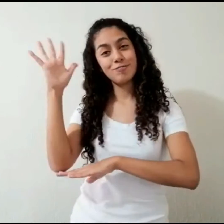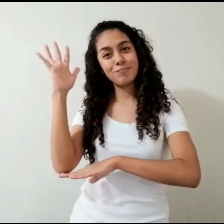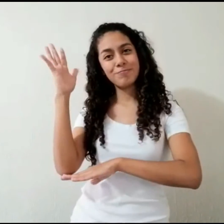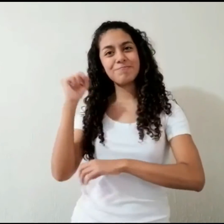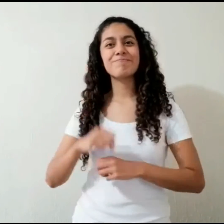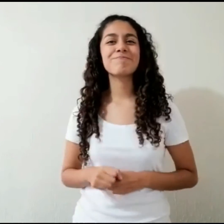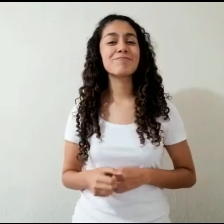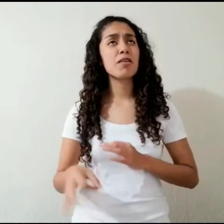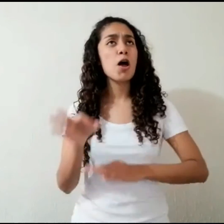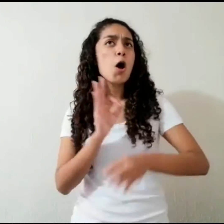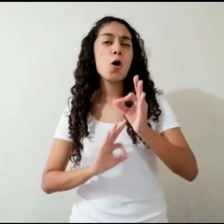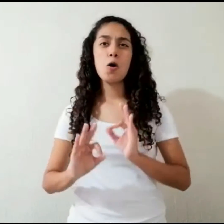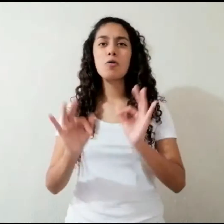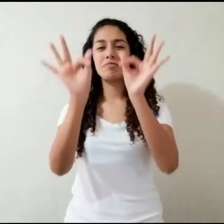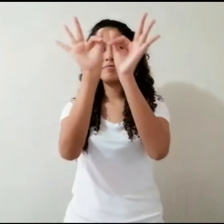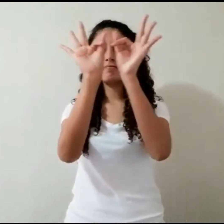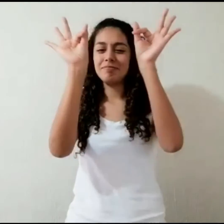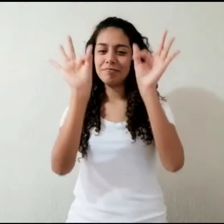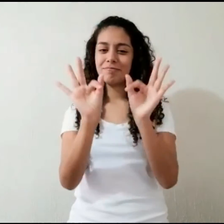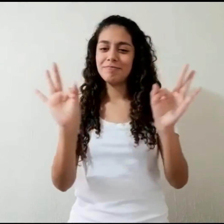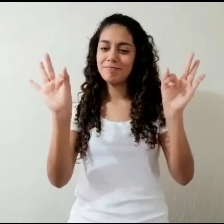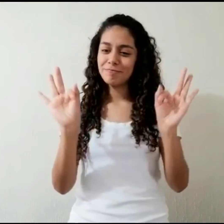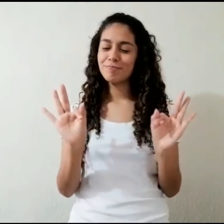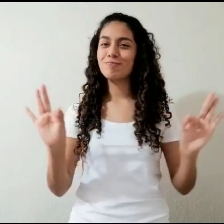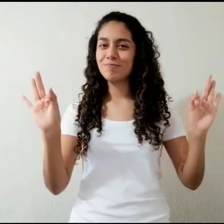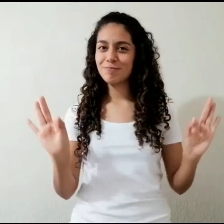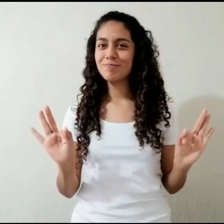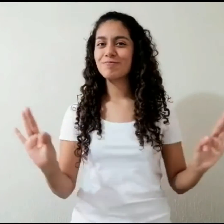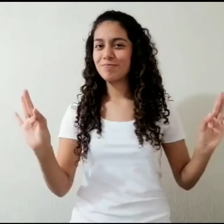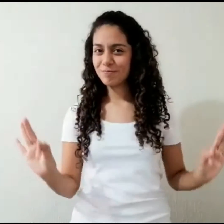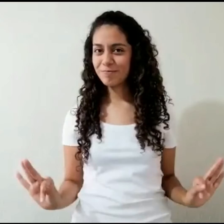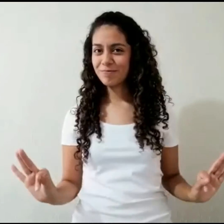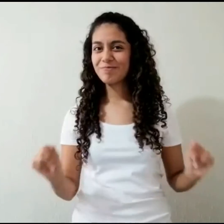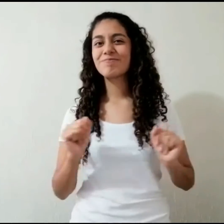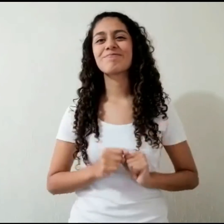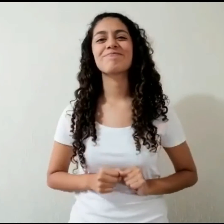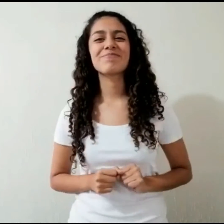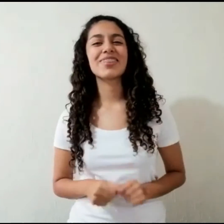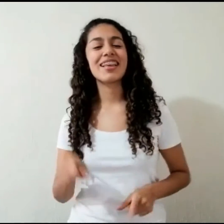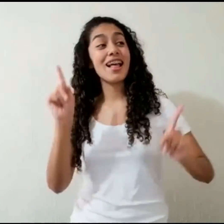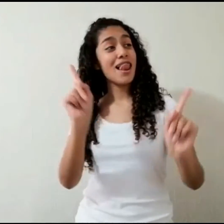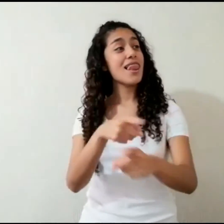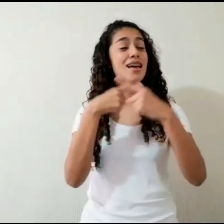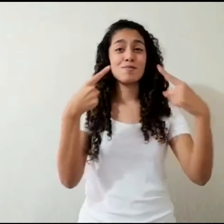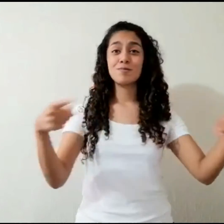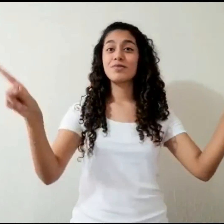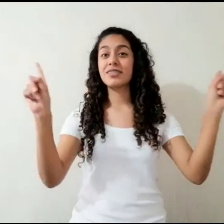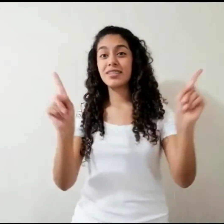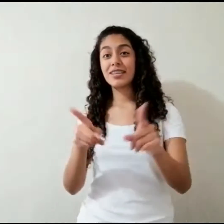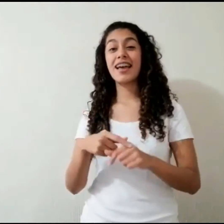O las ruinas mayas de Tikal La música que tienen